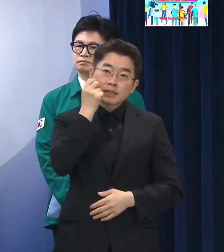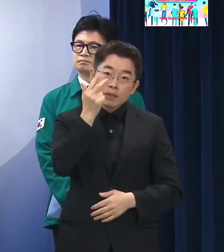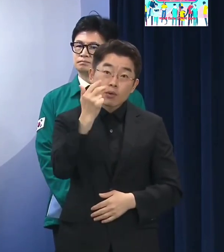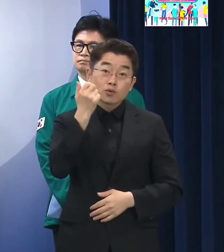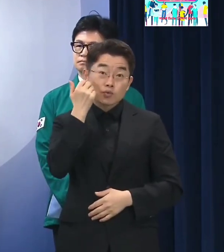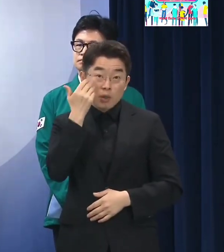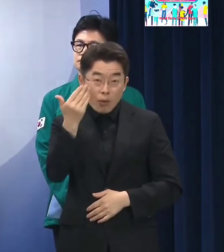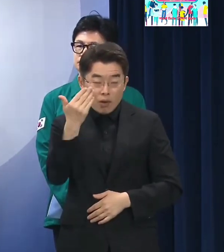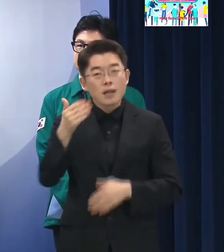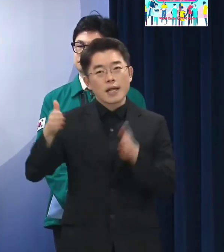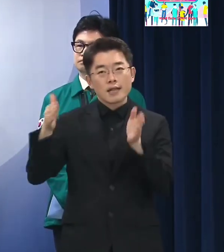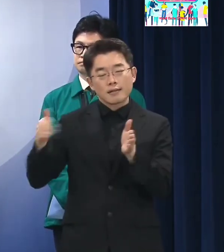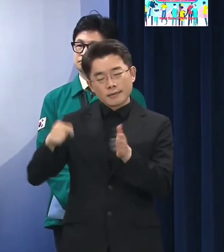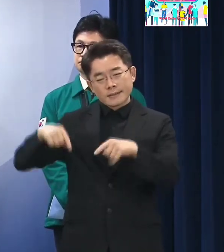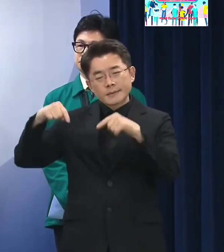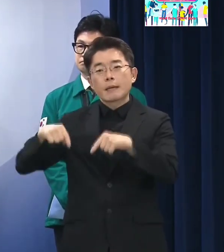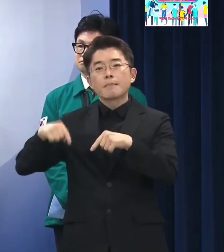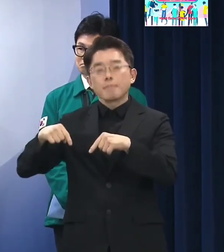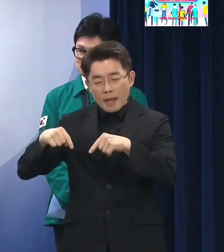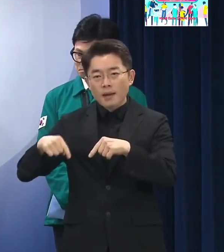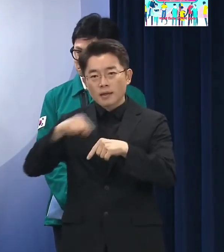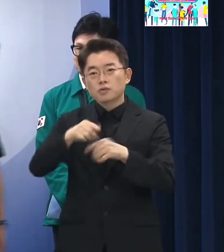최종 소요될 것으로 생각합니다